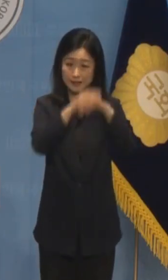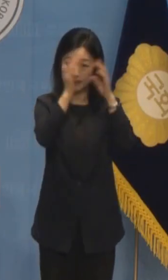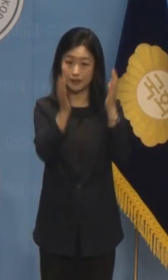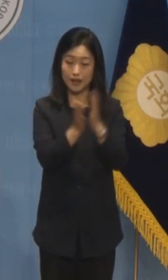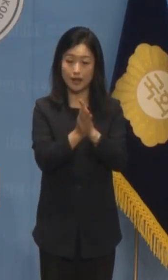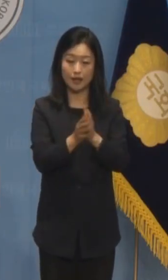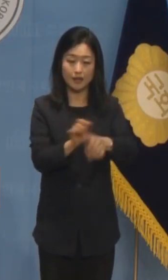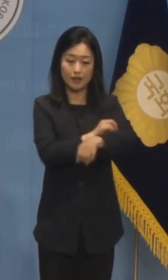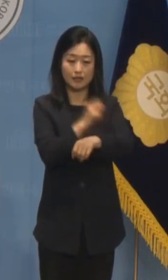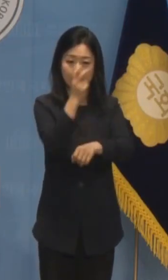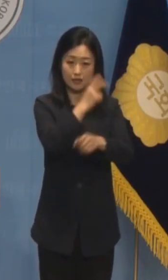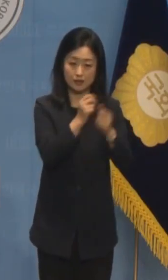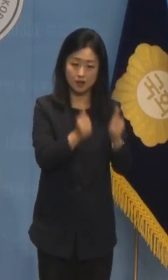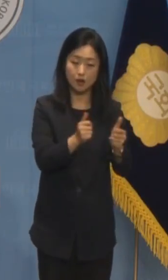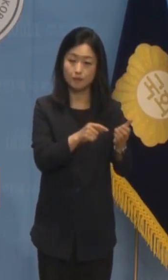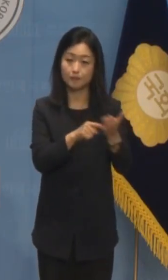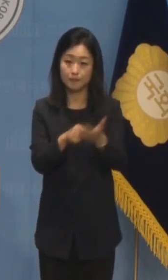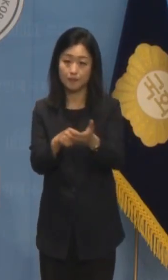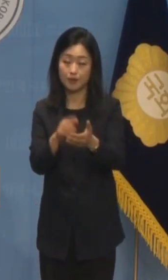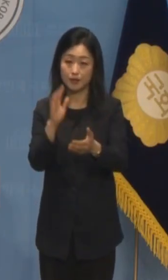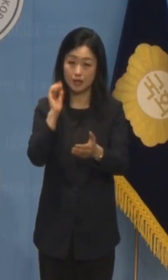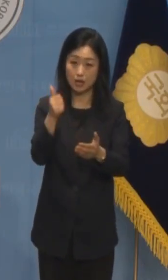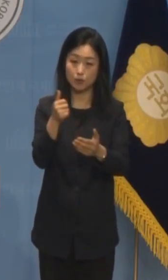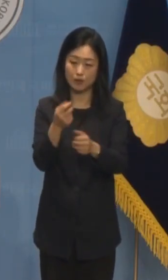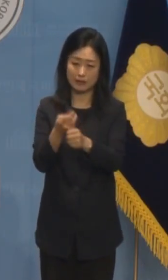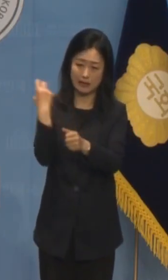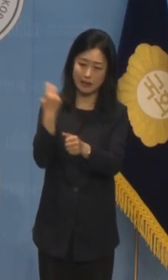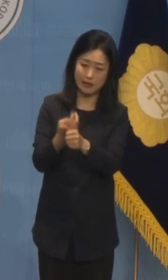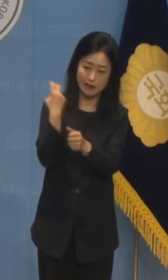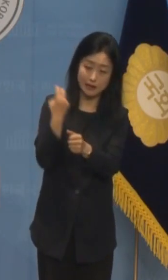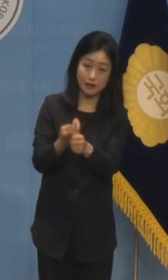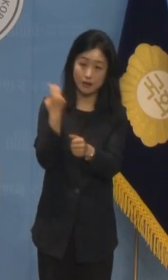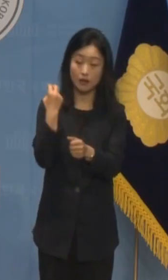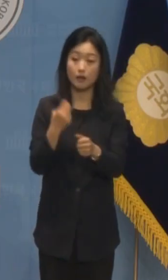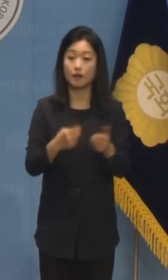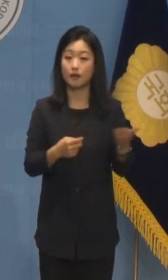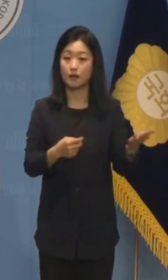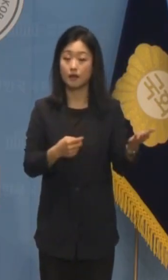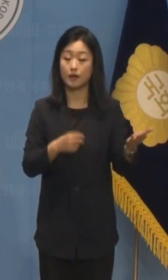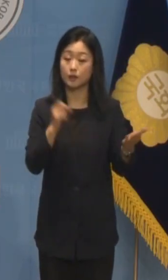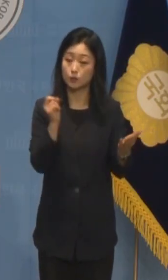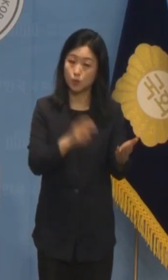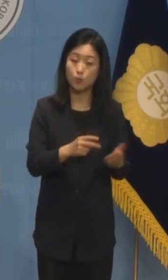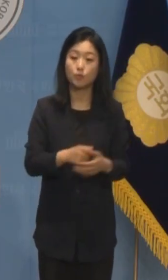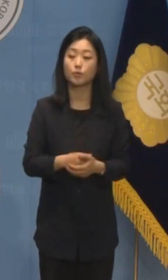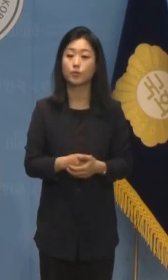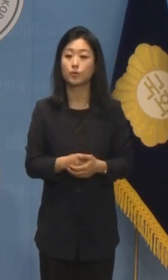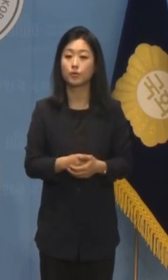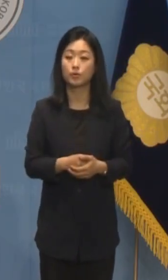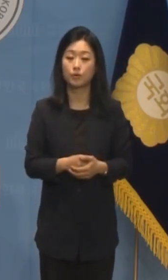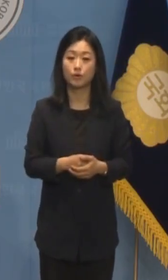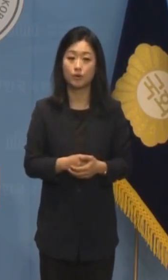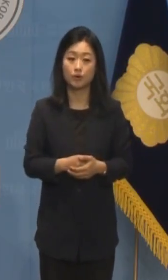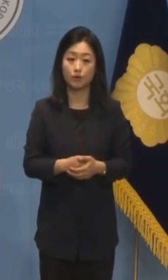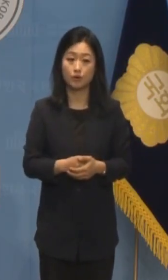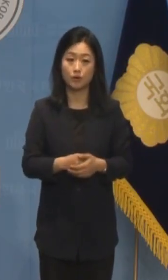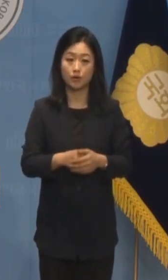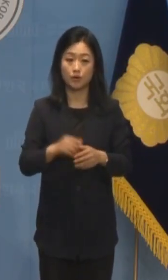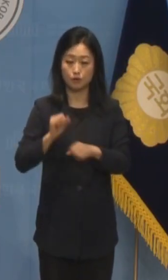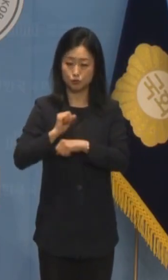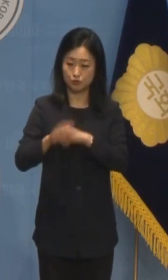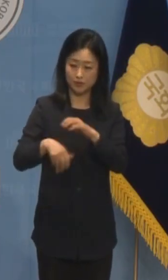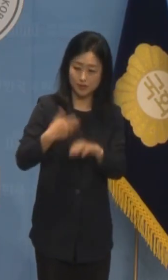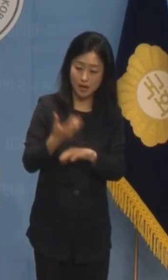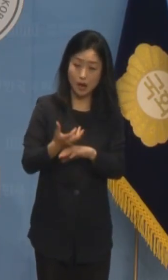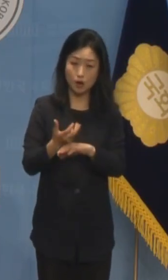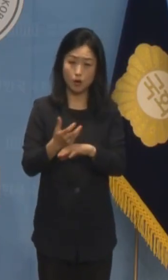특검 탄핵으로 도돌이 펴 전국을 몰고 가더니 급기야 계엄 괴담을 근거로